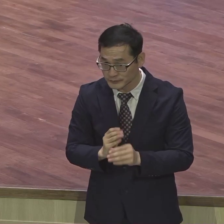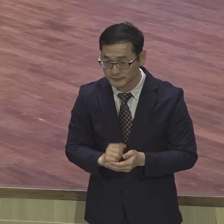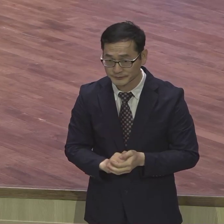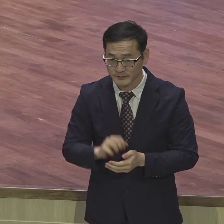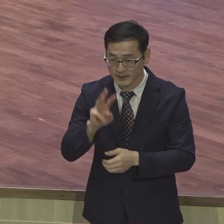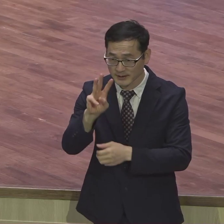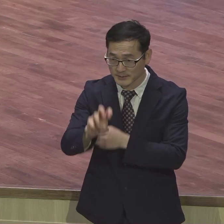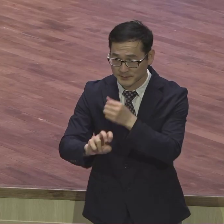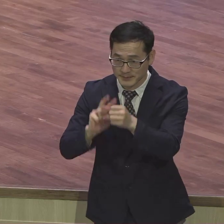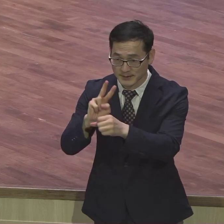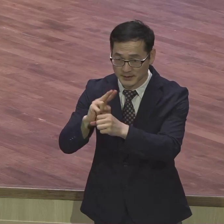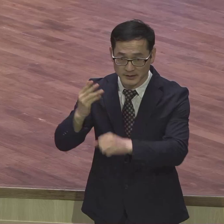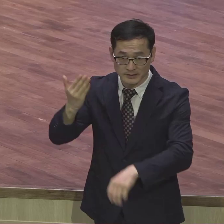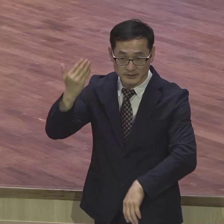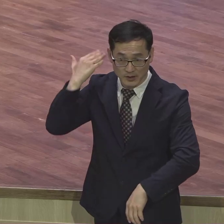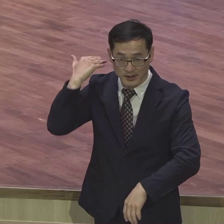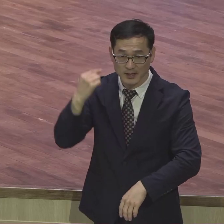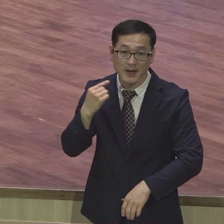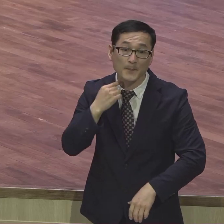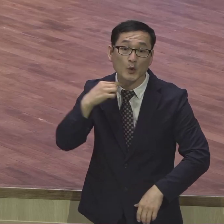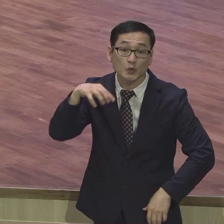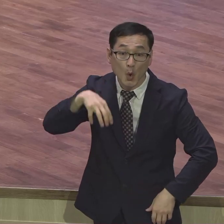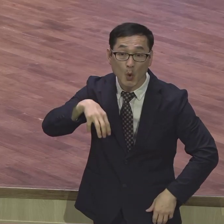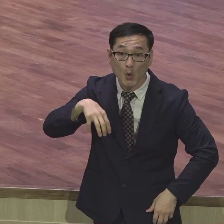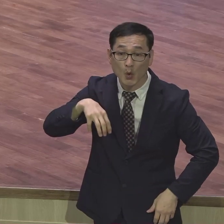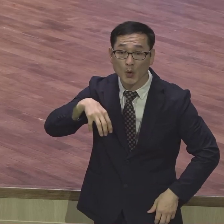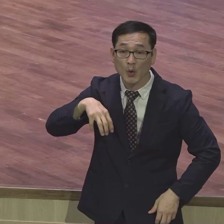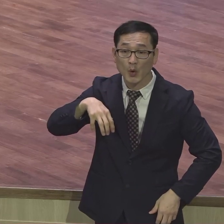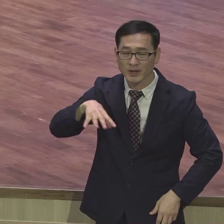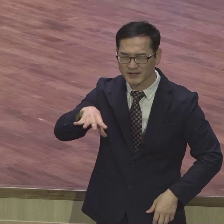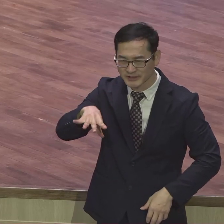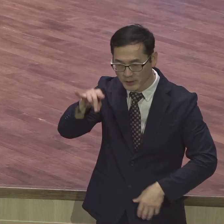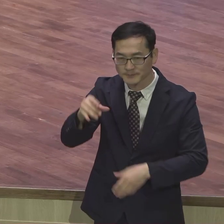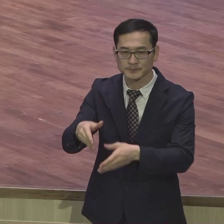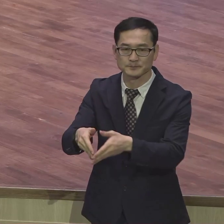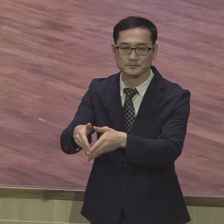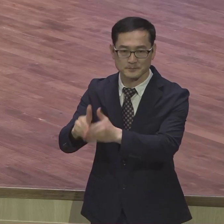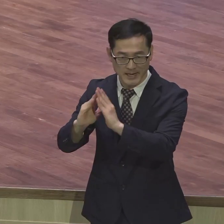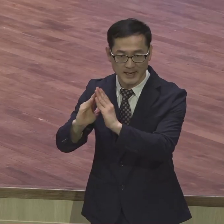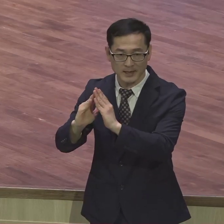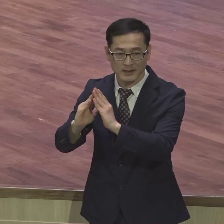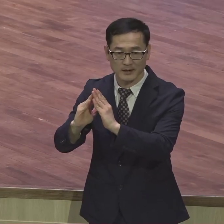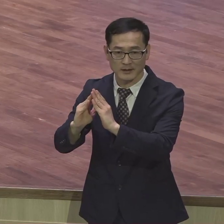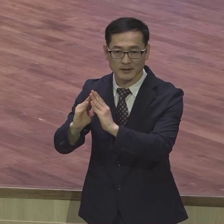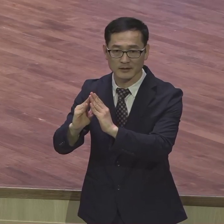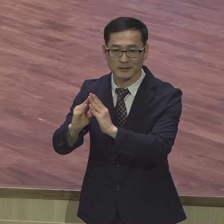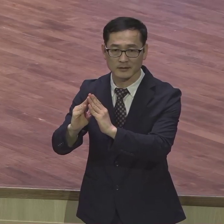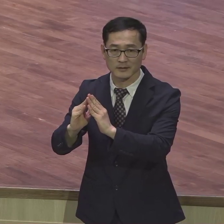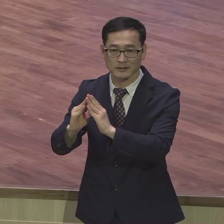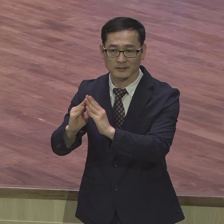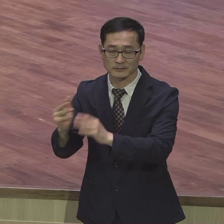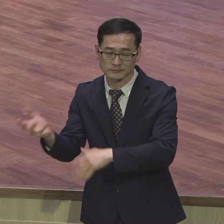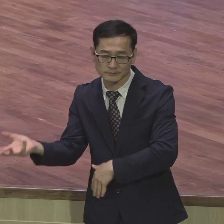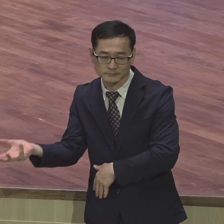목동에서 그렇게 개척을 하고 지금 이 장소로 옮겨와서